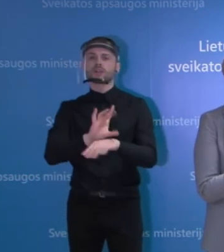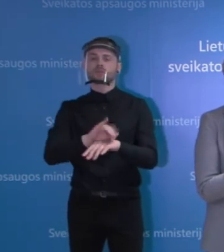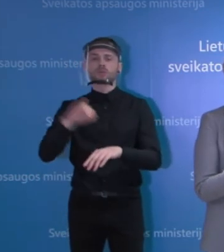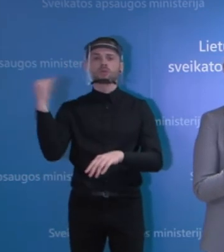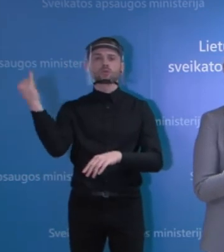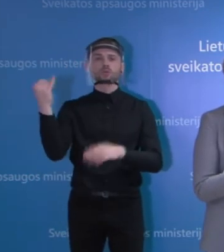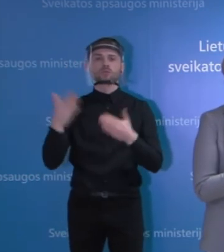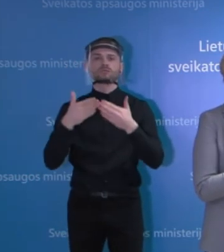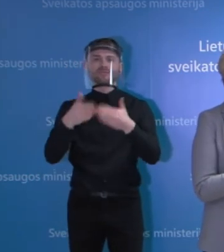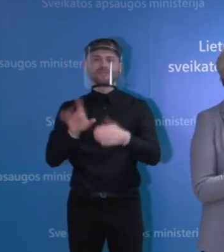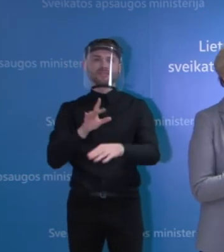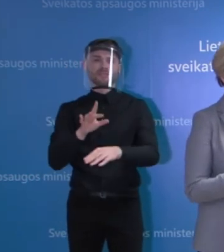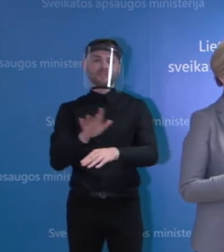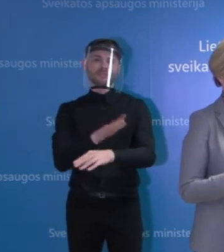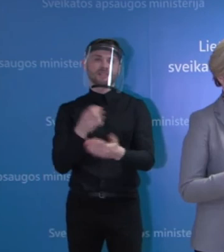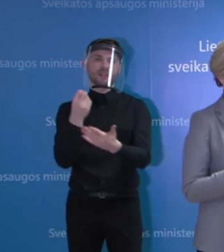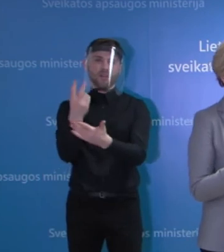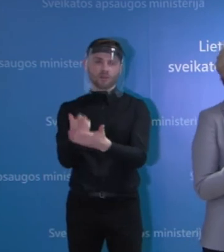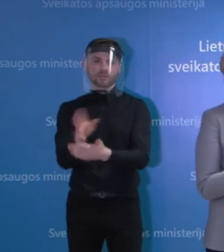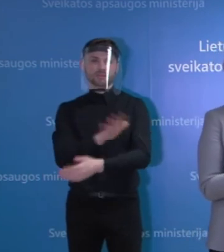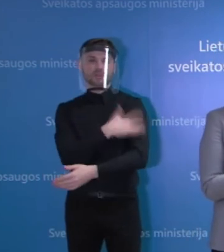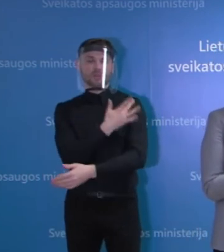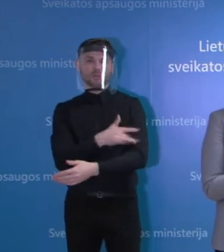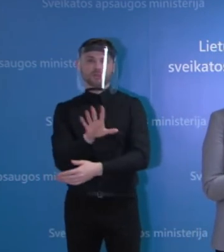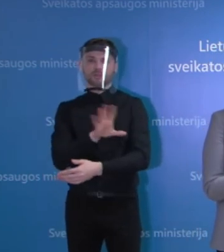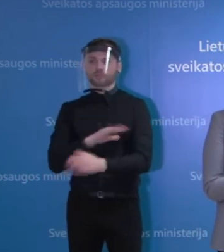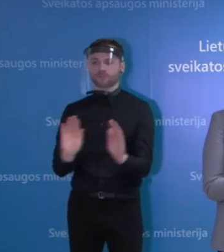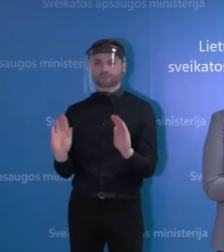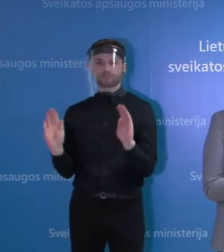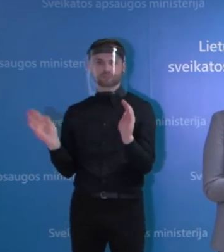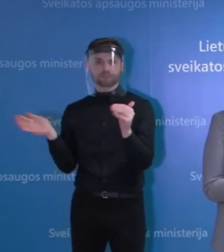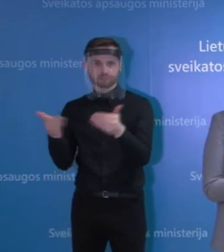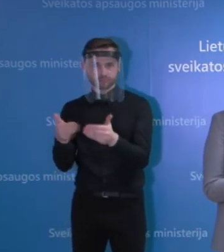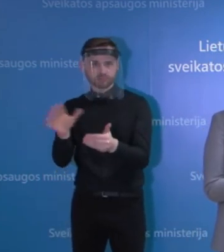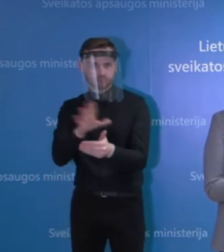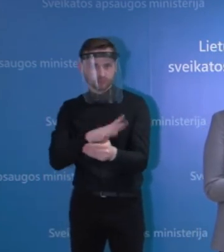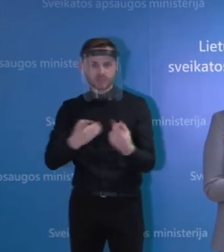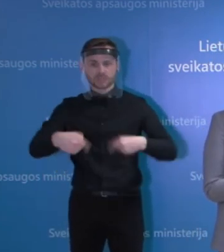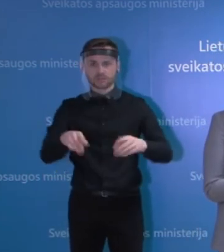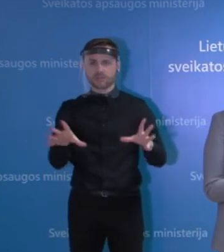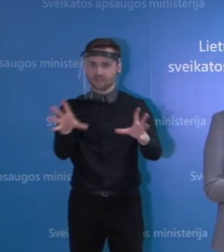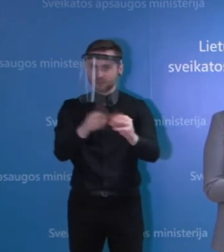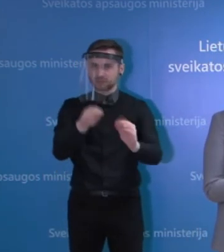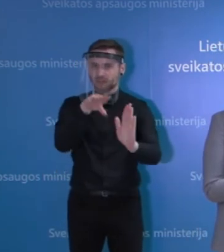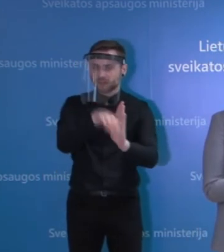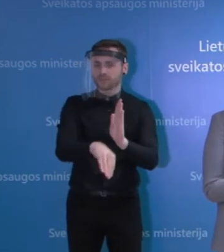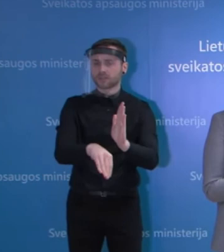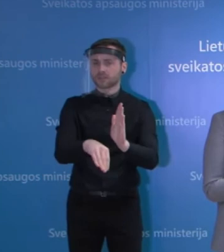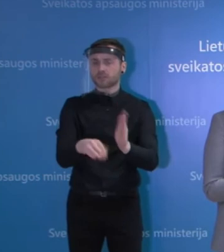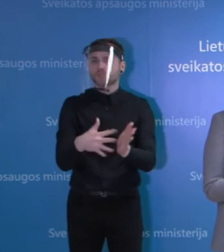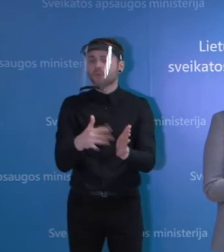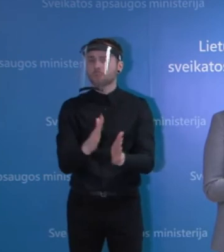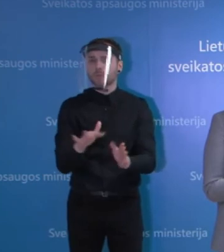jūrininkų lygoninėje, kai slaugytojos savoizoliavo, siskyriuje ir dirbo. Ar jau